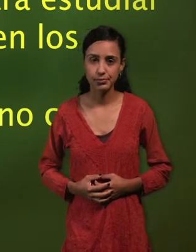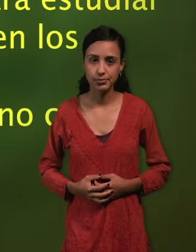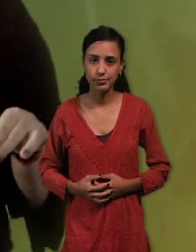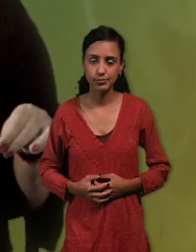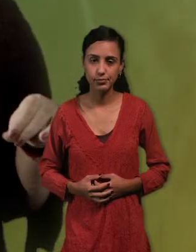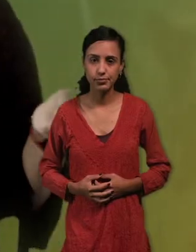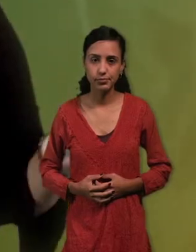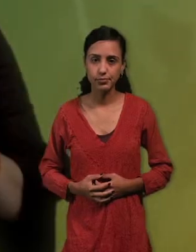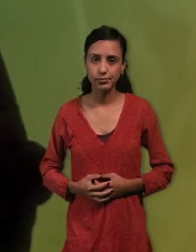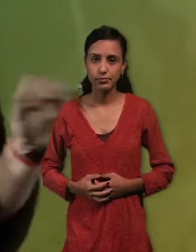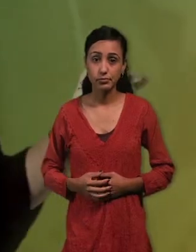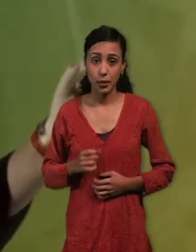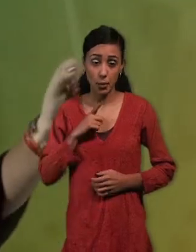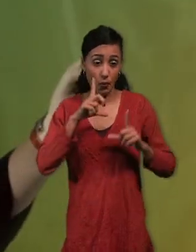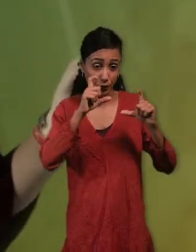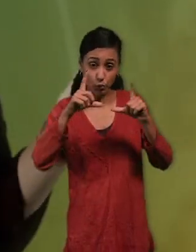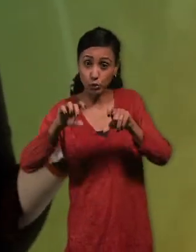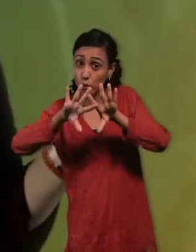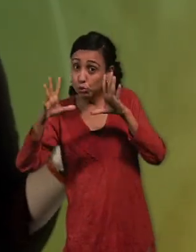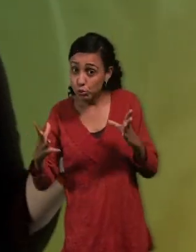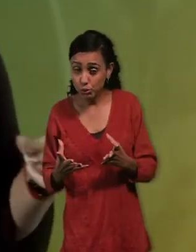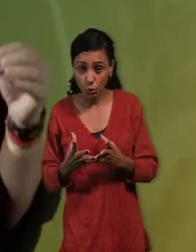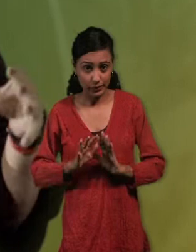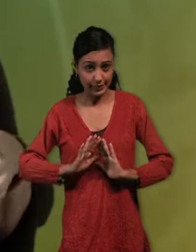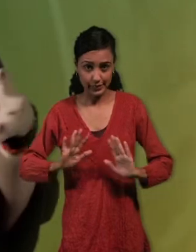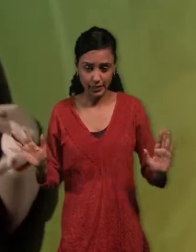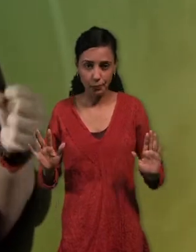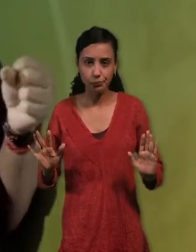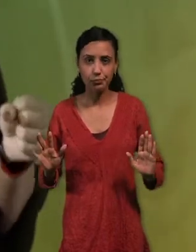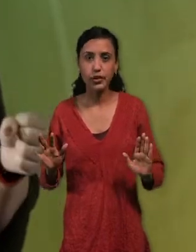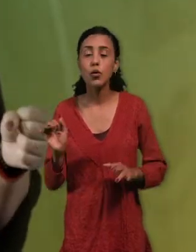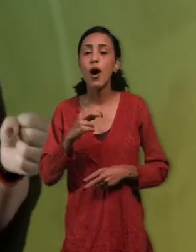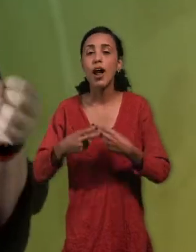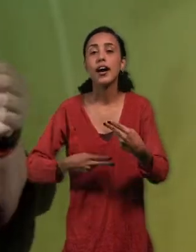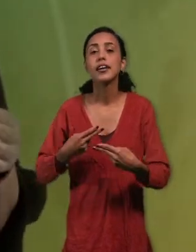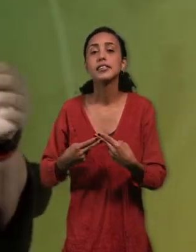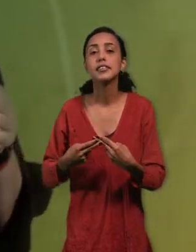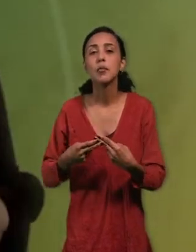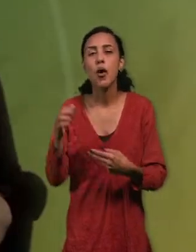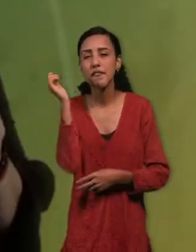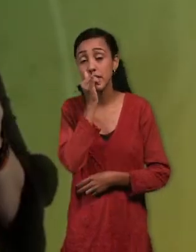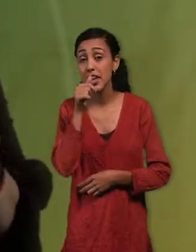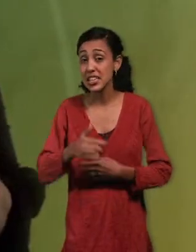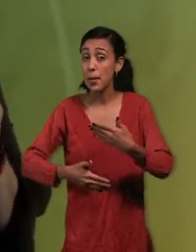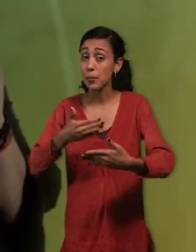Una vez que hemos tirado todas las fotos de nuestra animación, procedemos a convertirla en un video. Y ese proceso se llama